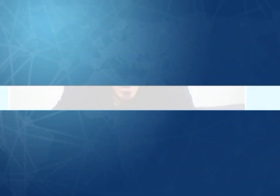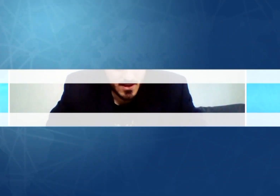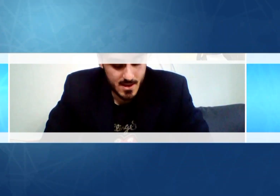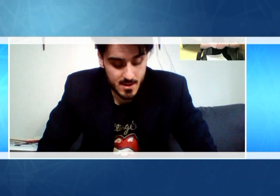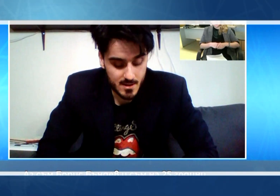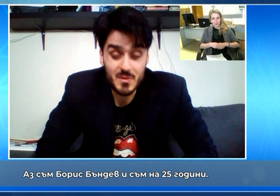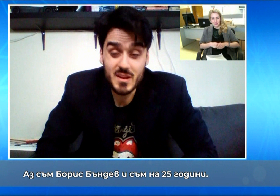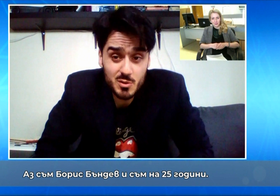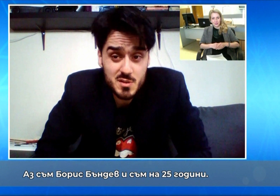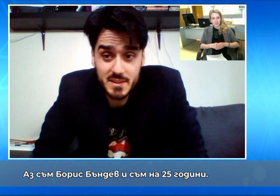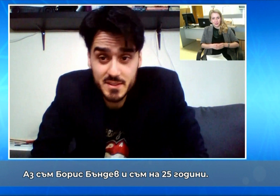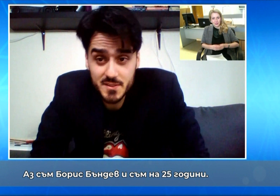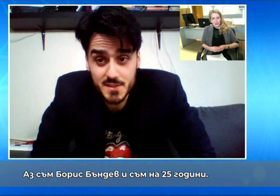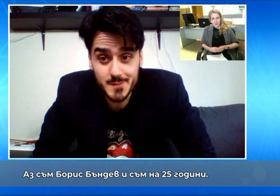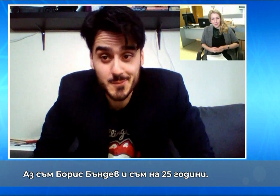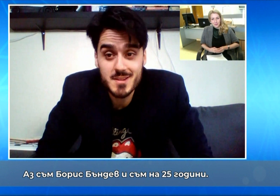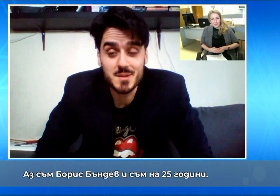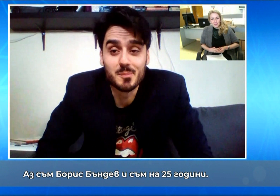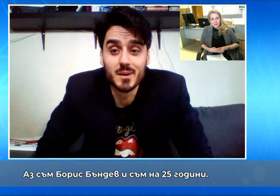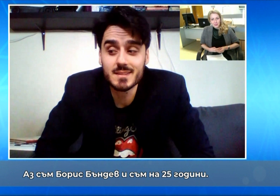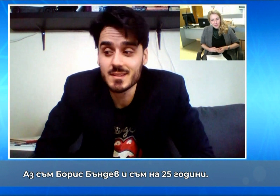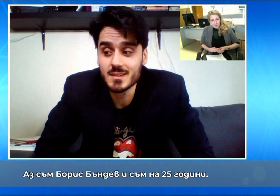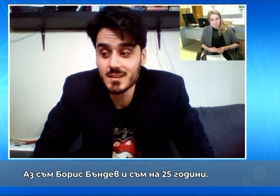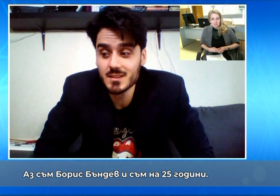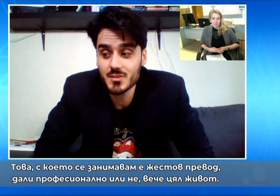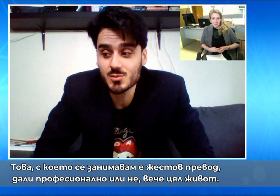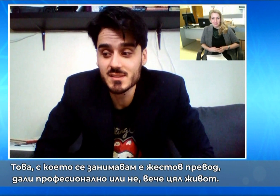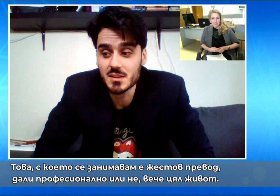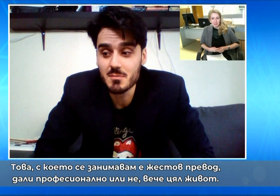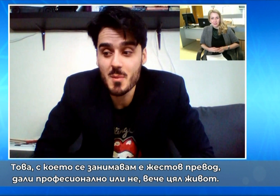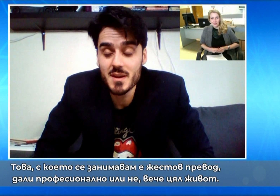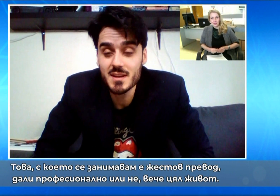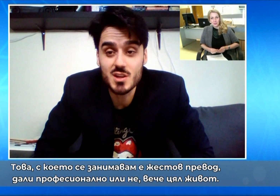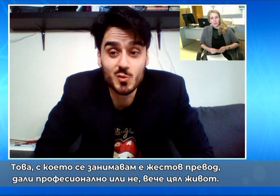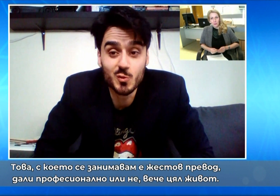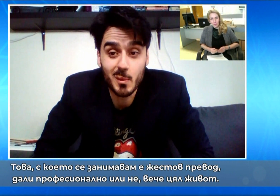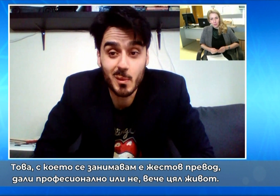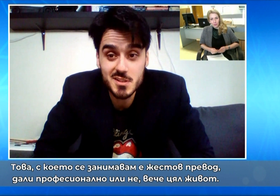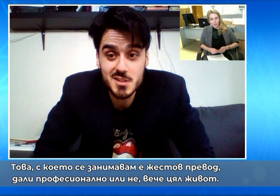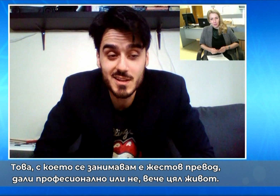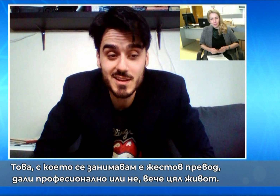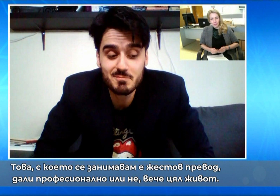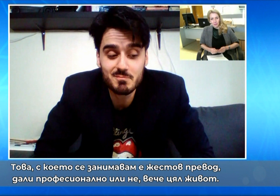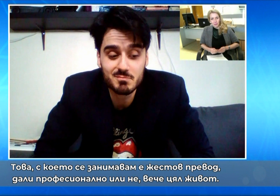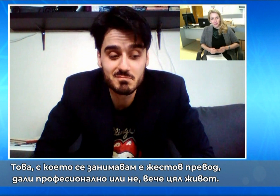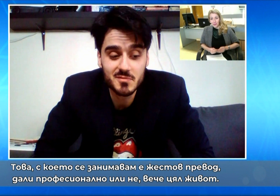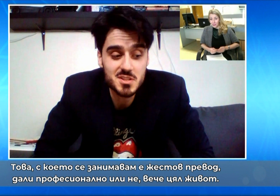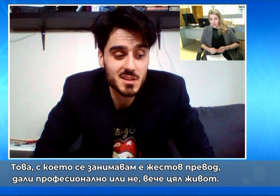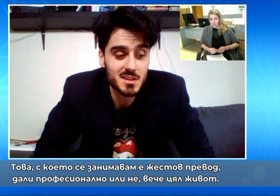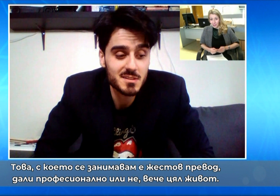Аз съм Борис Бондев и съм 20 път и това, с което занимаваме жестов провод вече, не